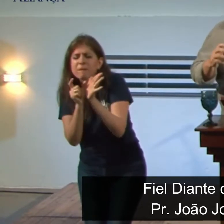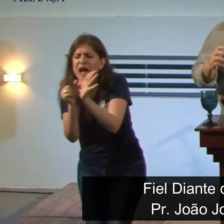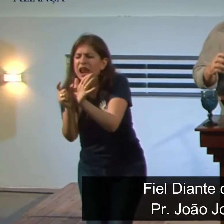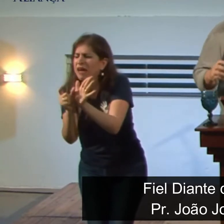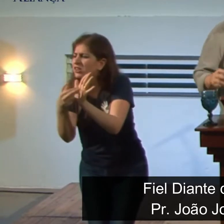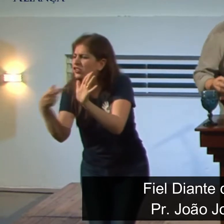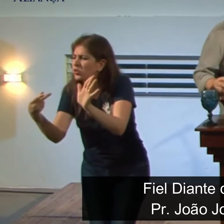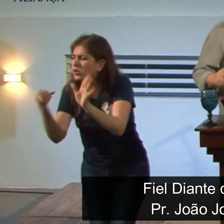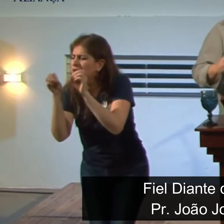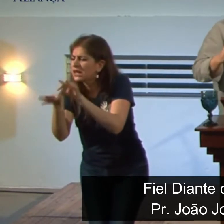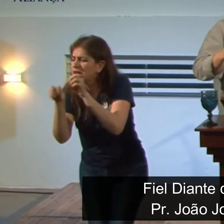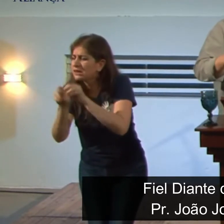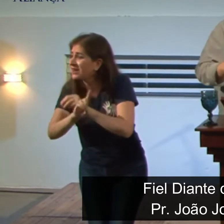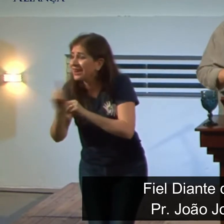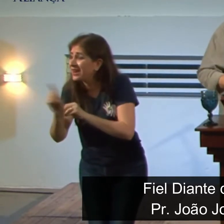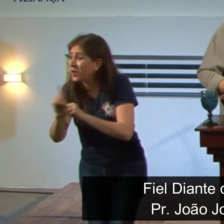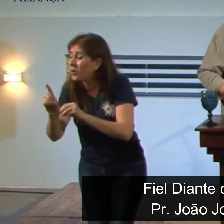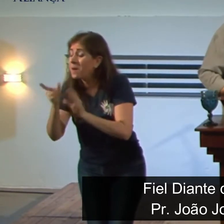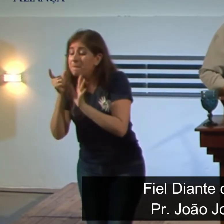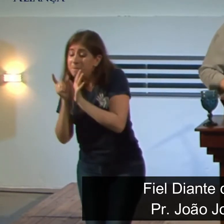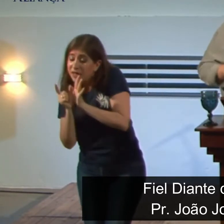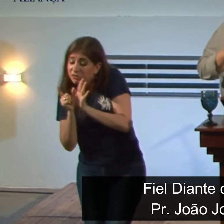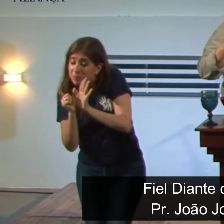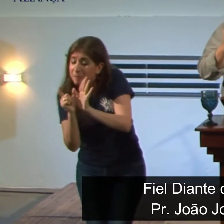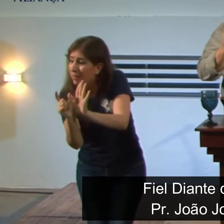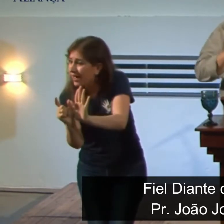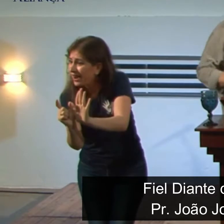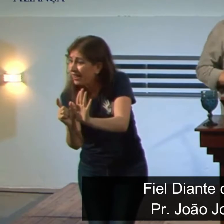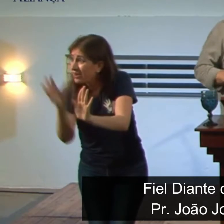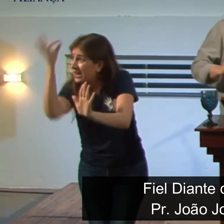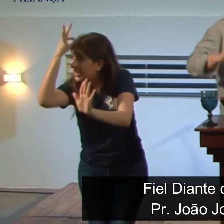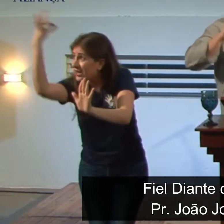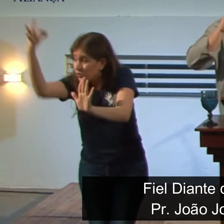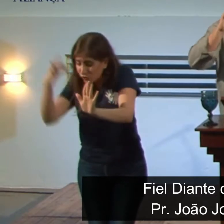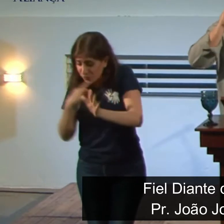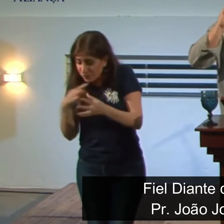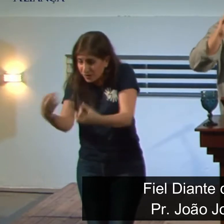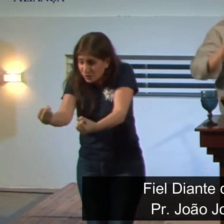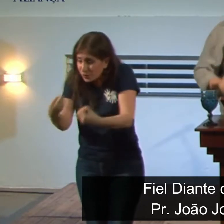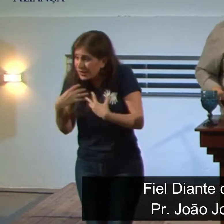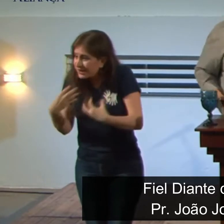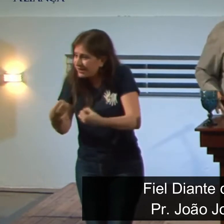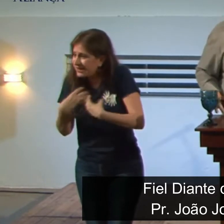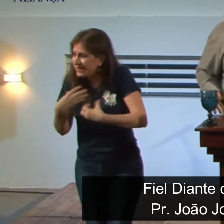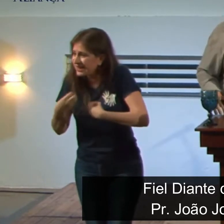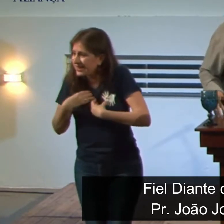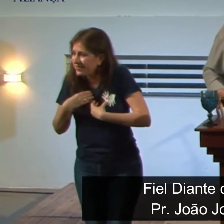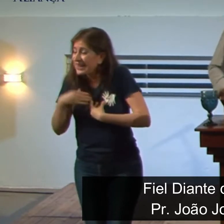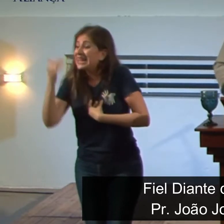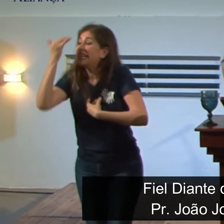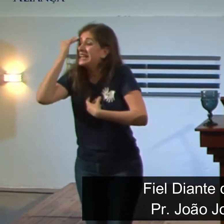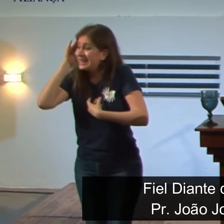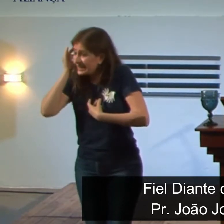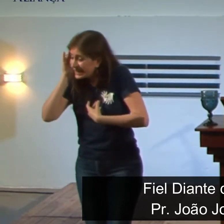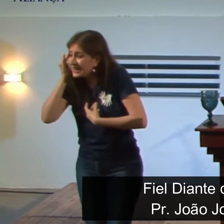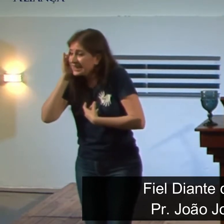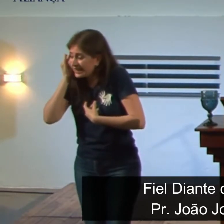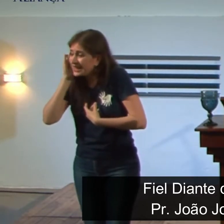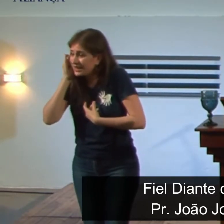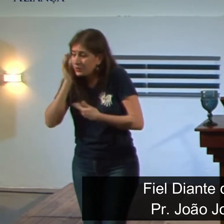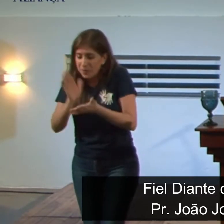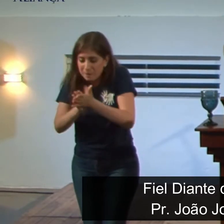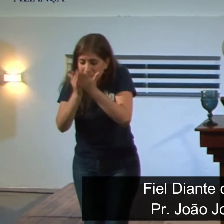mas com palavras ensinadas pelo Espírito, interpretando verdades espirituais para os que são